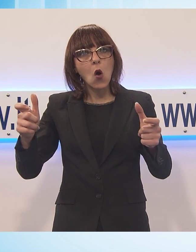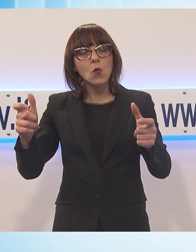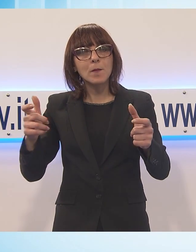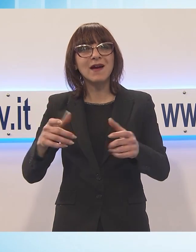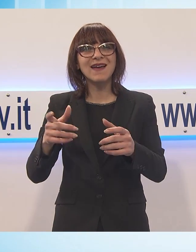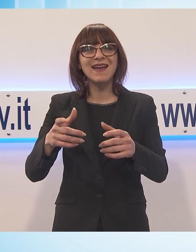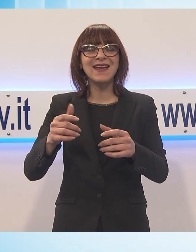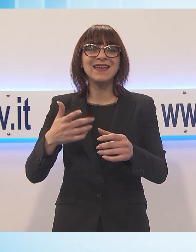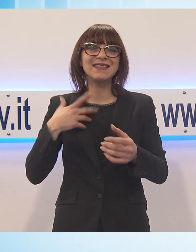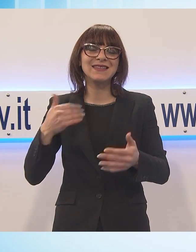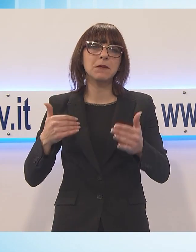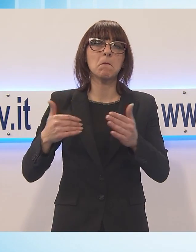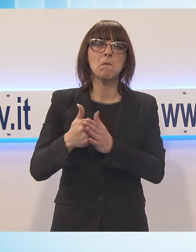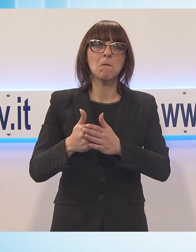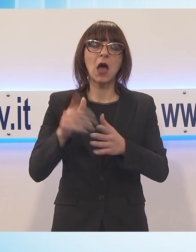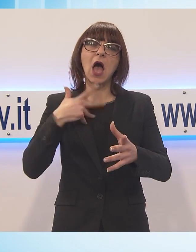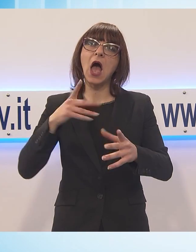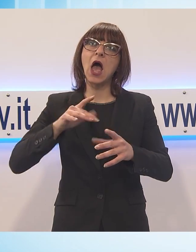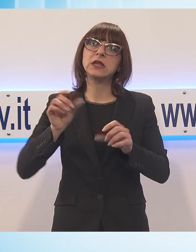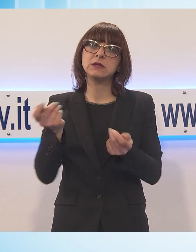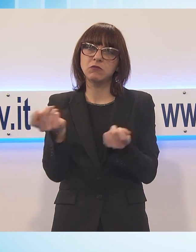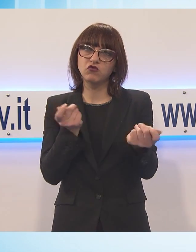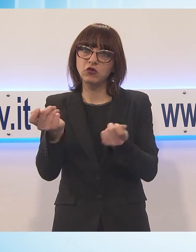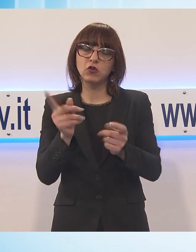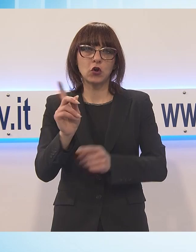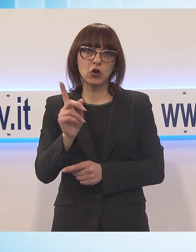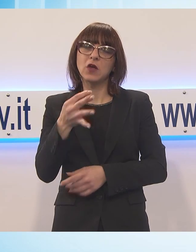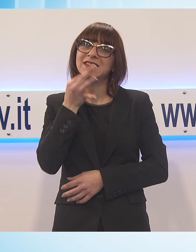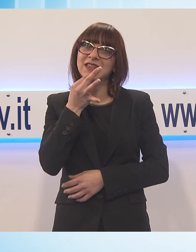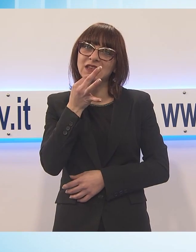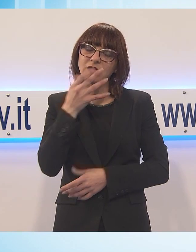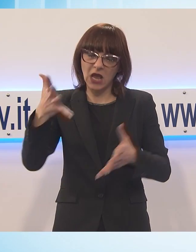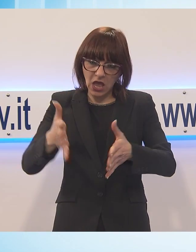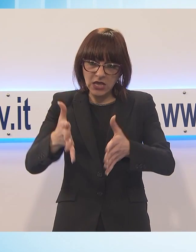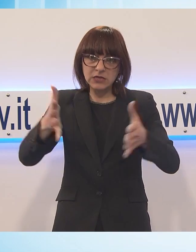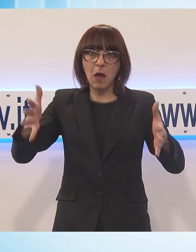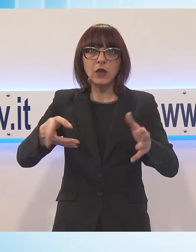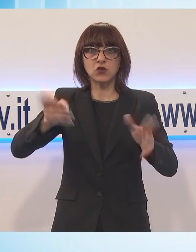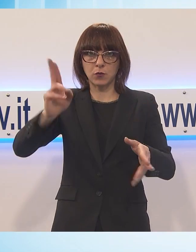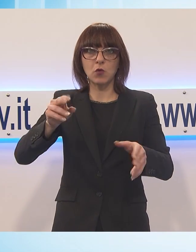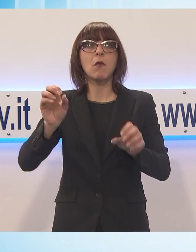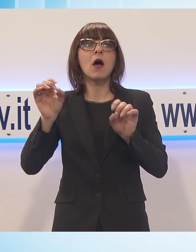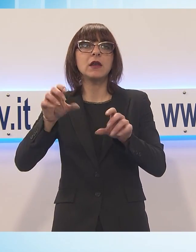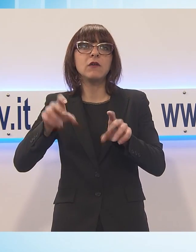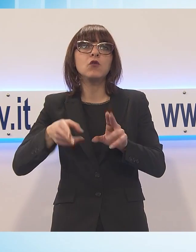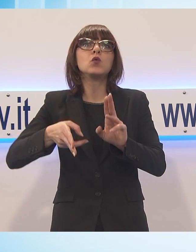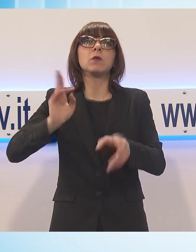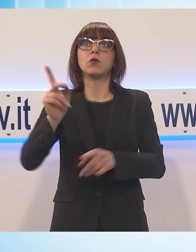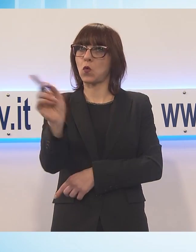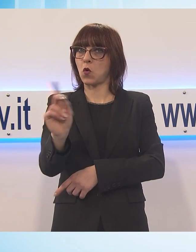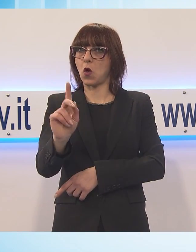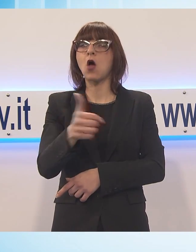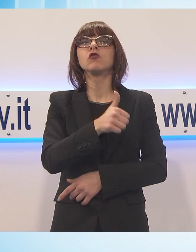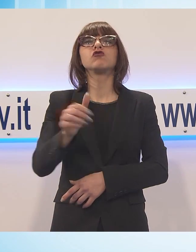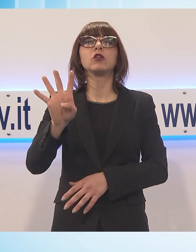volumi trattati, tradotto più spazi ma non più rifiuti. La soglia massima annua resta quella attuale delle 140.000 tonnellate.